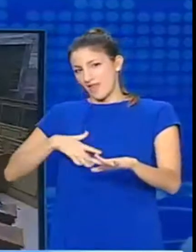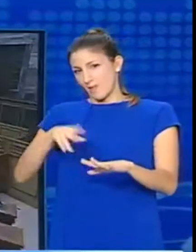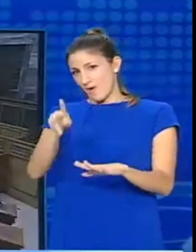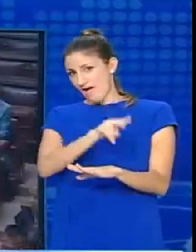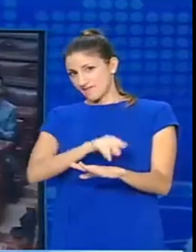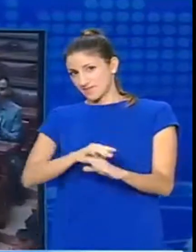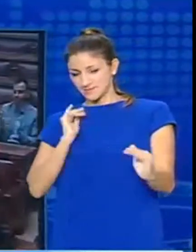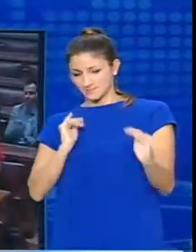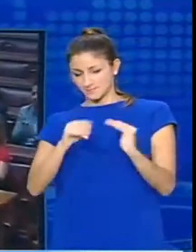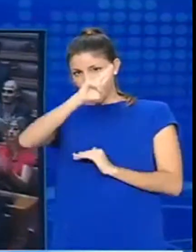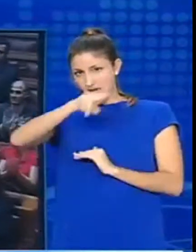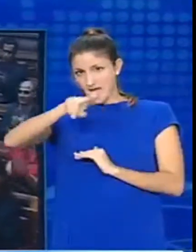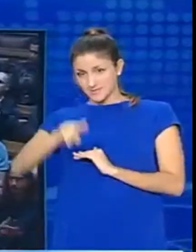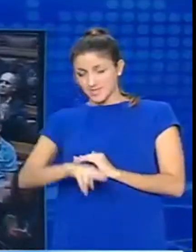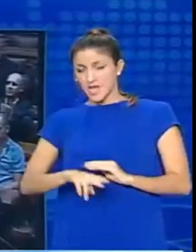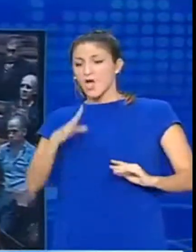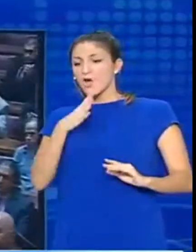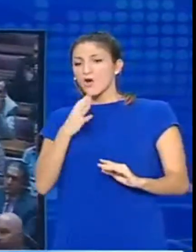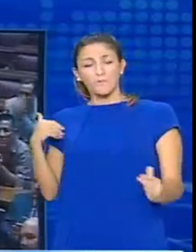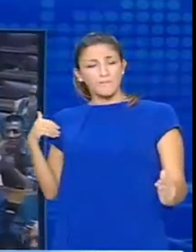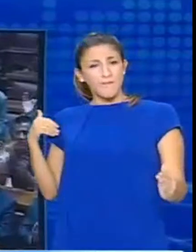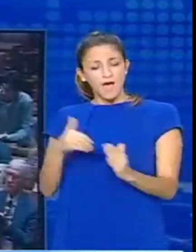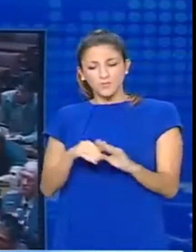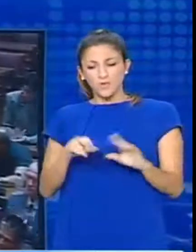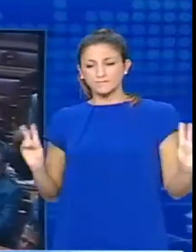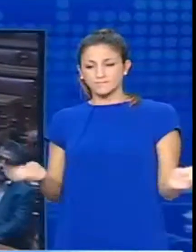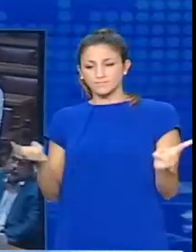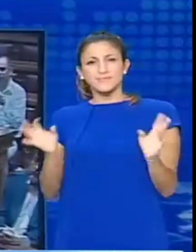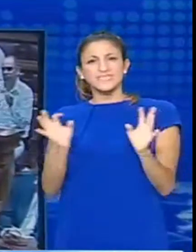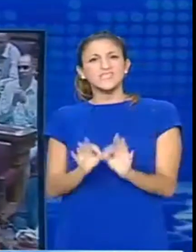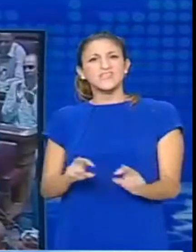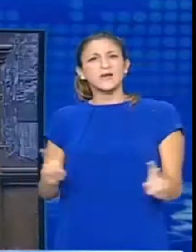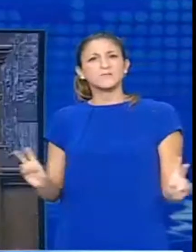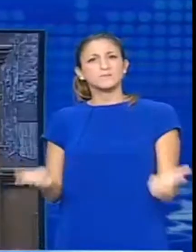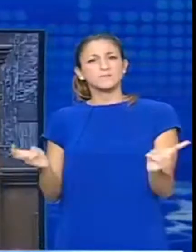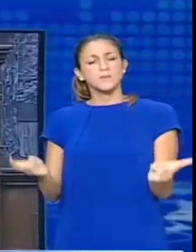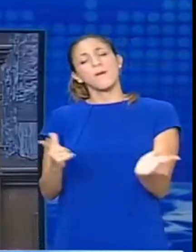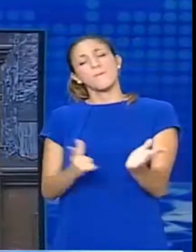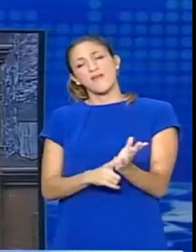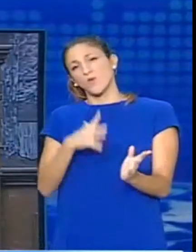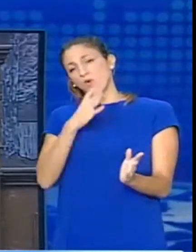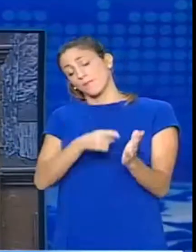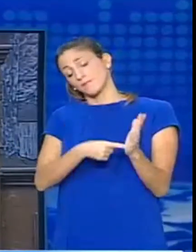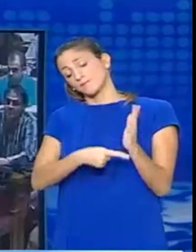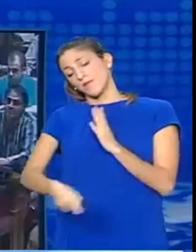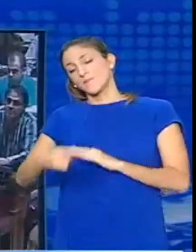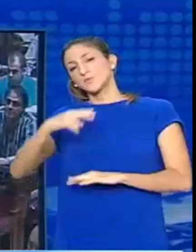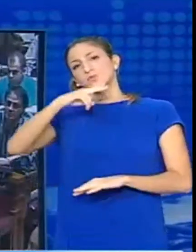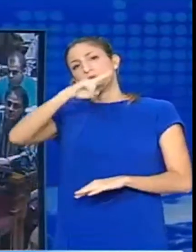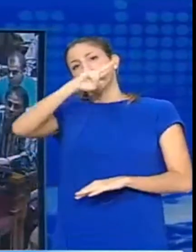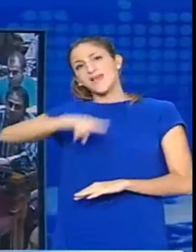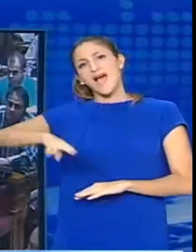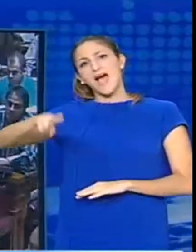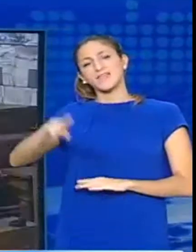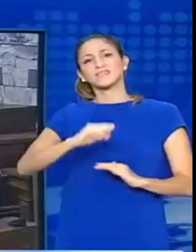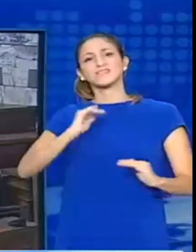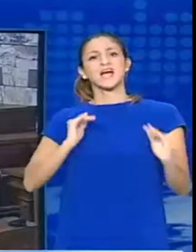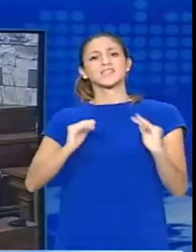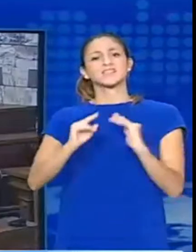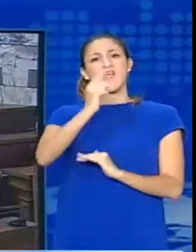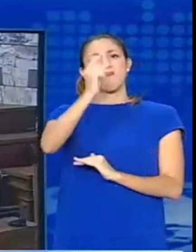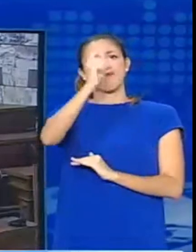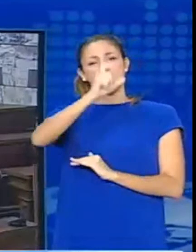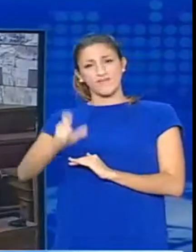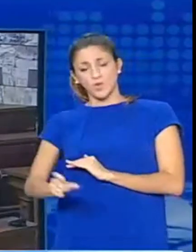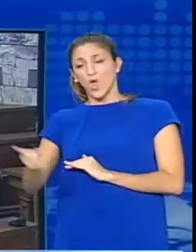σημειώνουν ότι έχουν προκύψει κατά το στάδιο της ανάκρισης και άλλα στοιχεία παραθέτουν ακόμα και τις διατάξεις οι οποίες διώκουν όσους επιχειρούν την